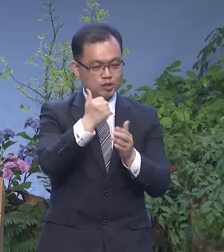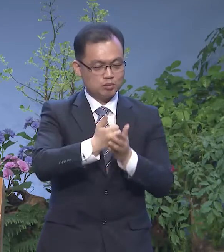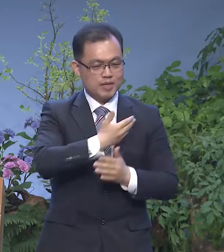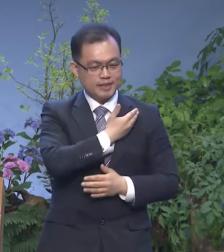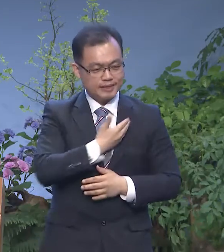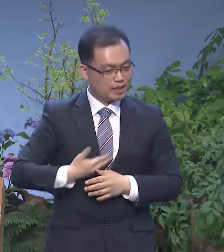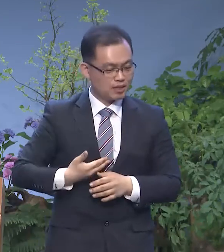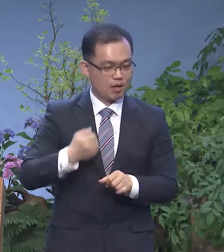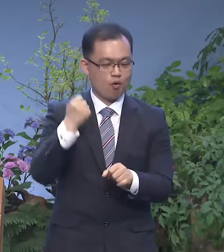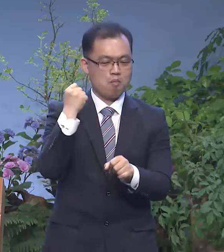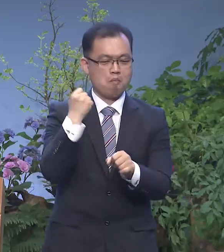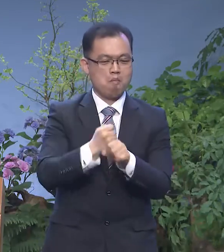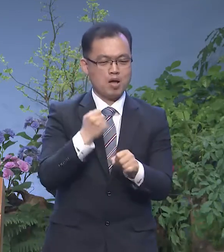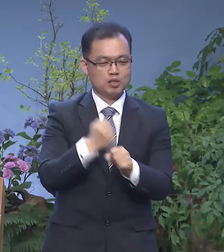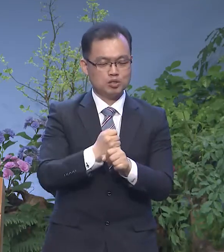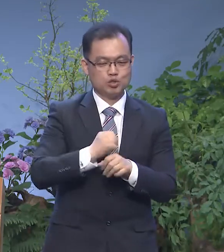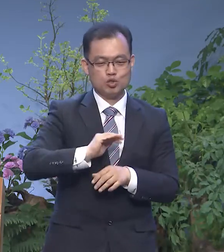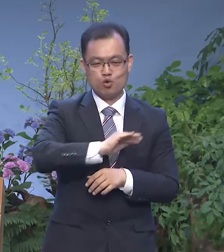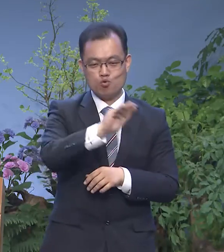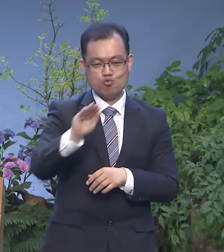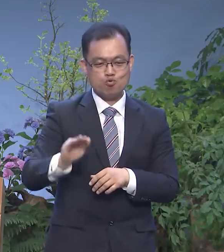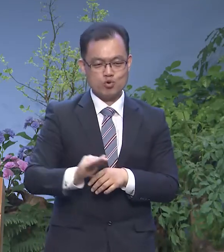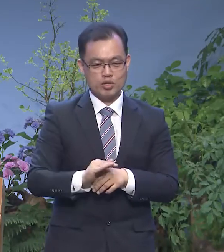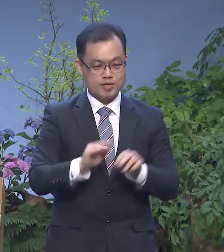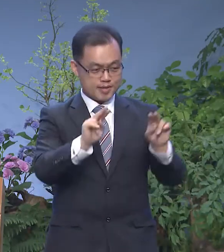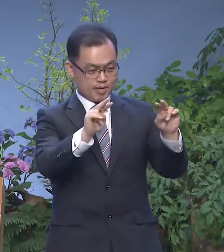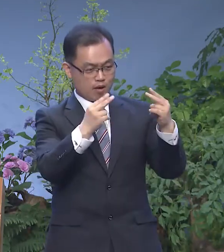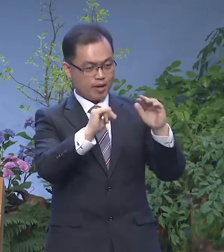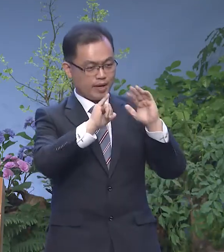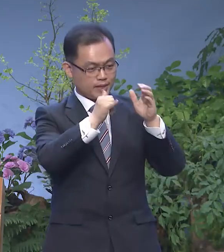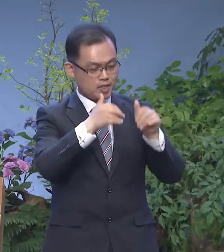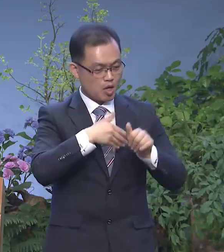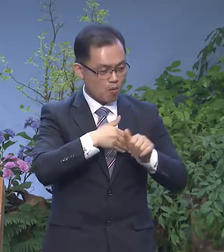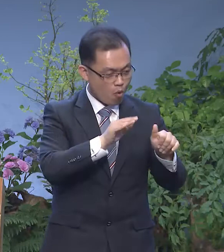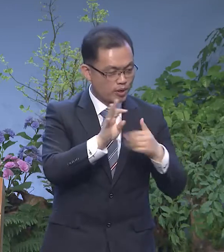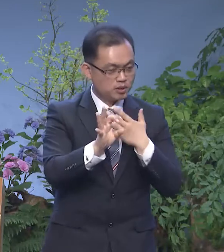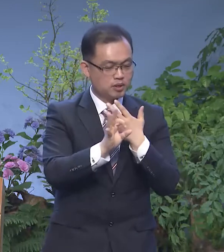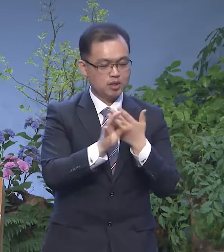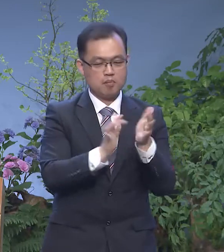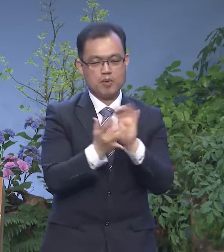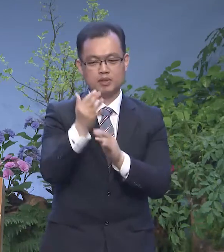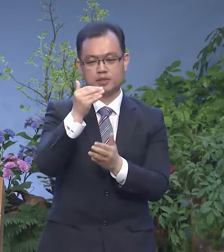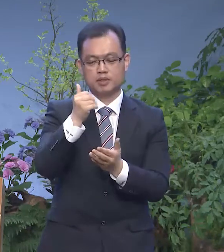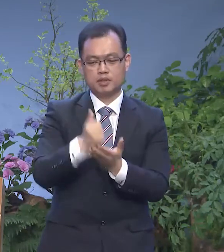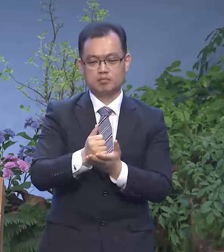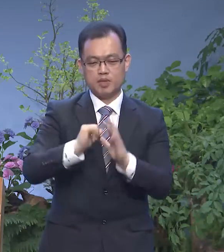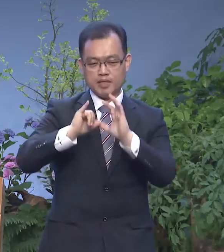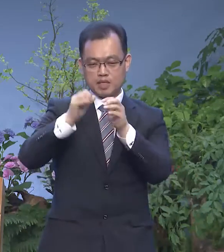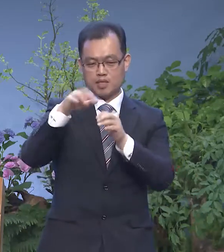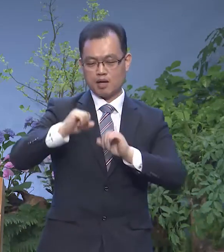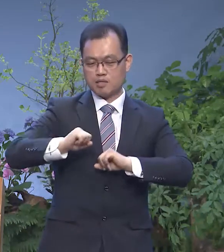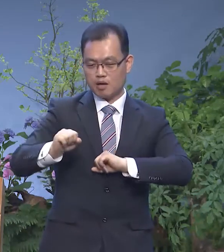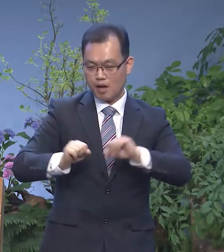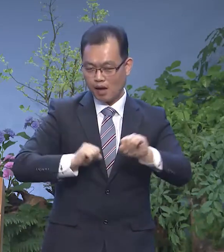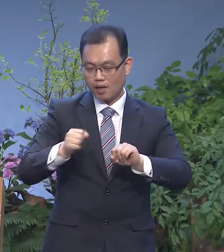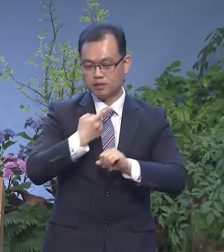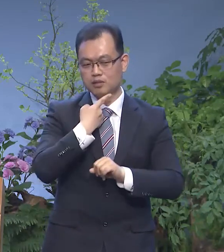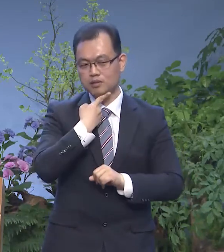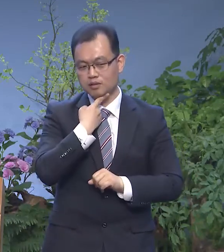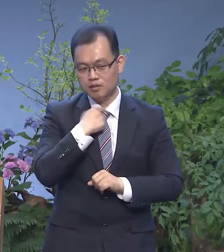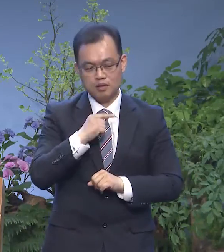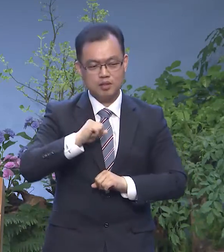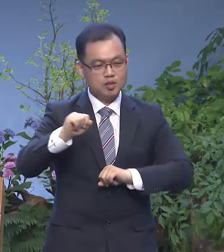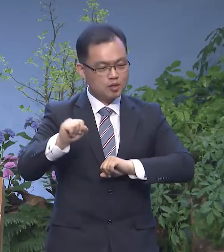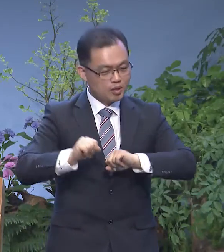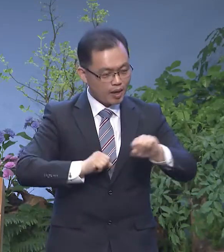만드시고 우리를 향해서 세상으로 우리를 보내셨다면 예수님이 세상에서 행하셨던 그 행위대로